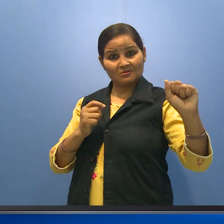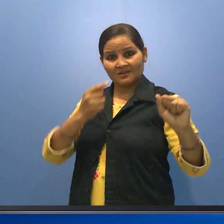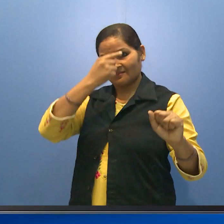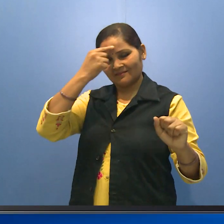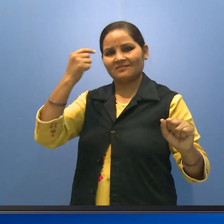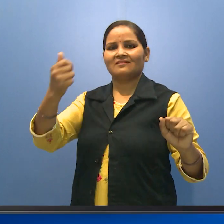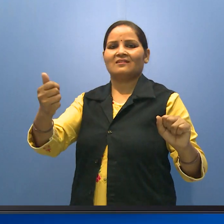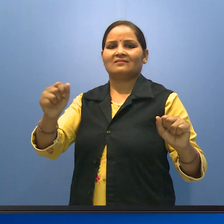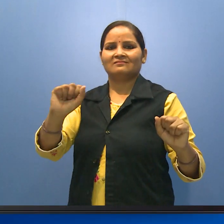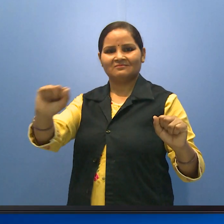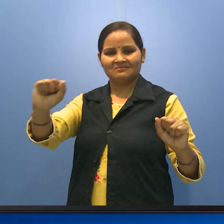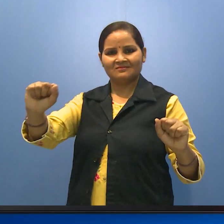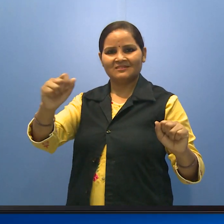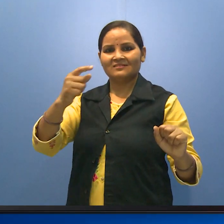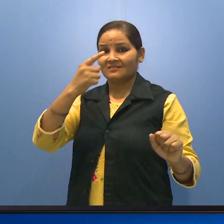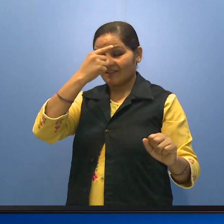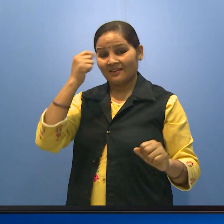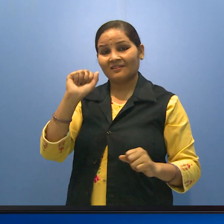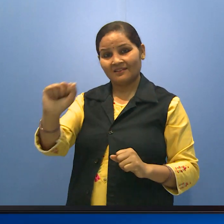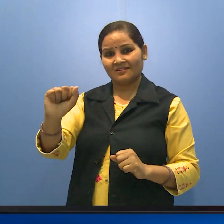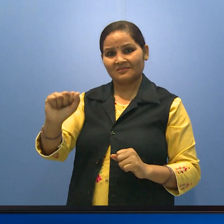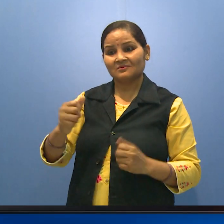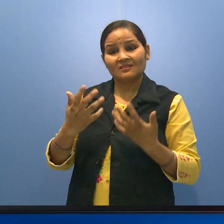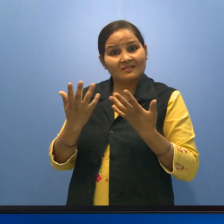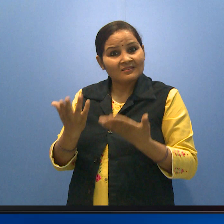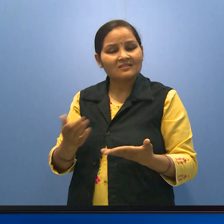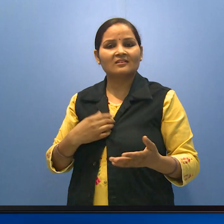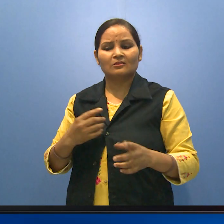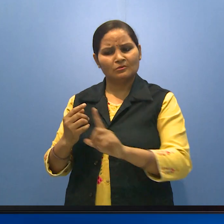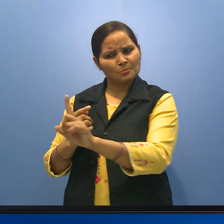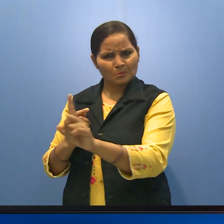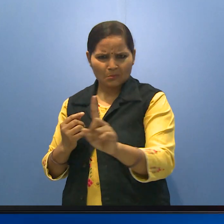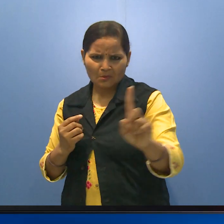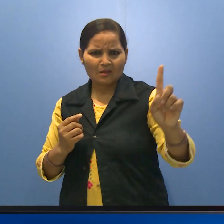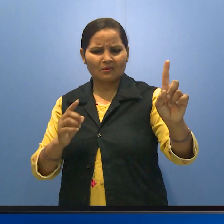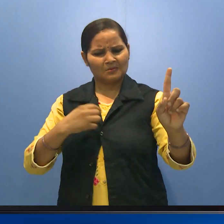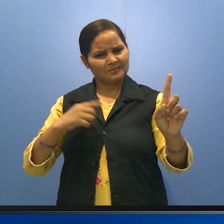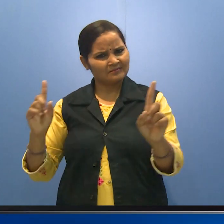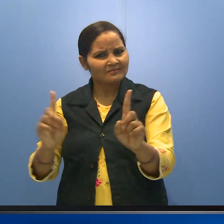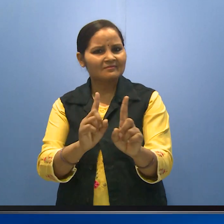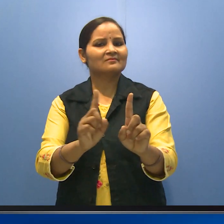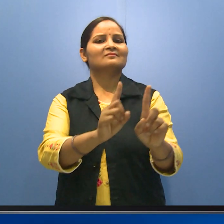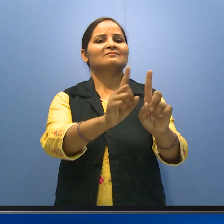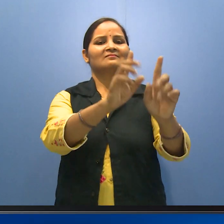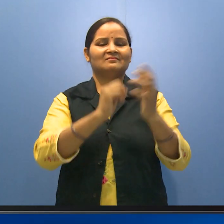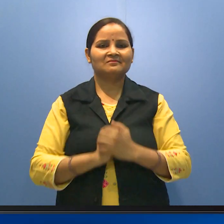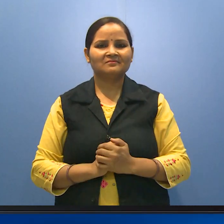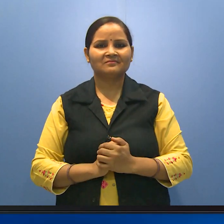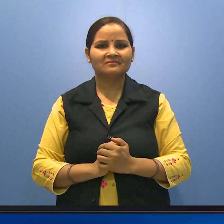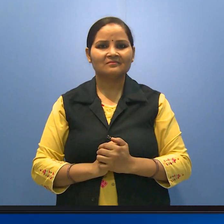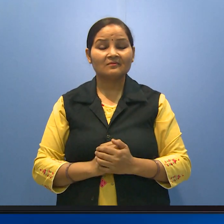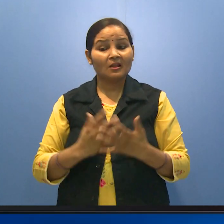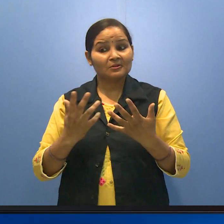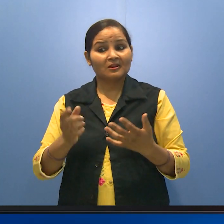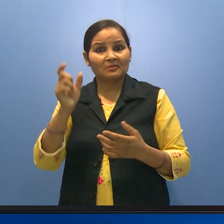तुमारी किस्मत हूँ मैं तुमारा भाग्य हूँ इसलिए मैं जहां तुम जाओगे वहां चलने वाली